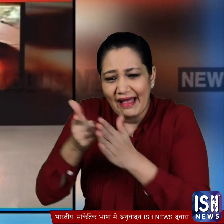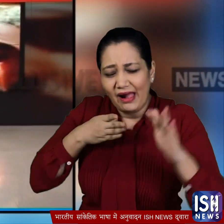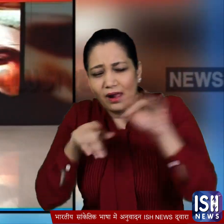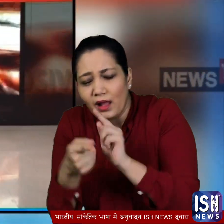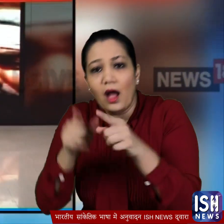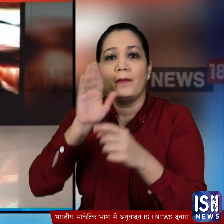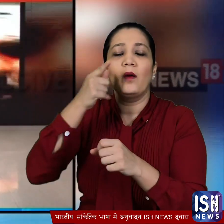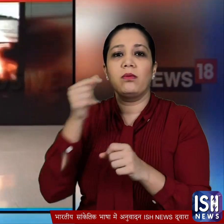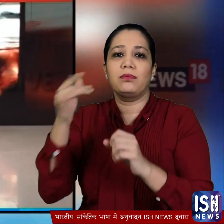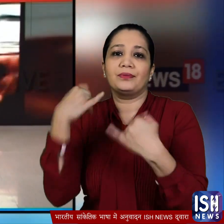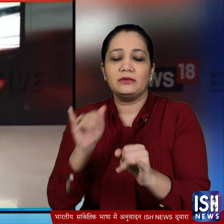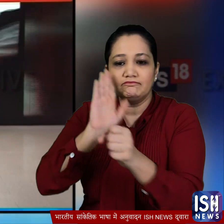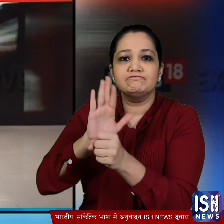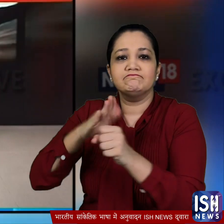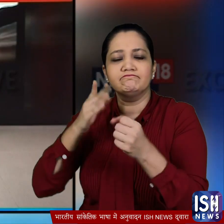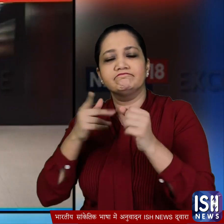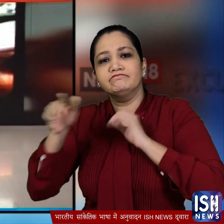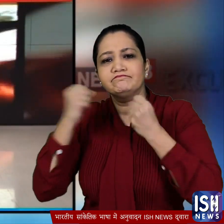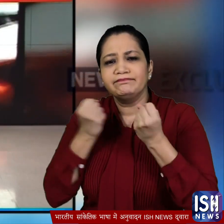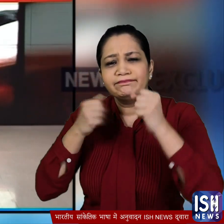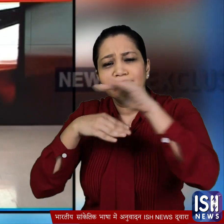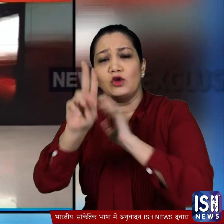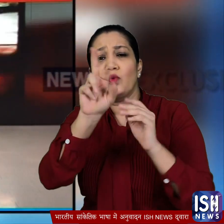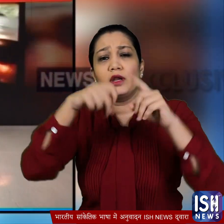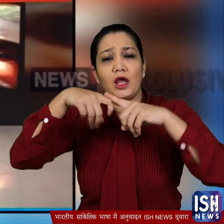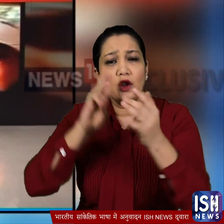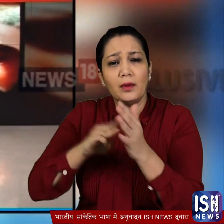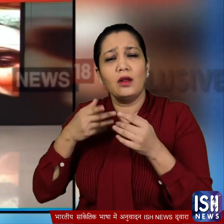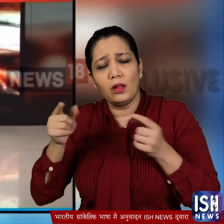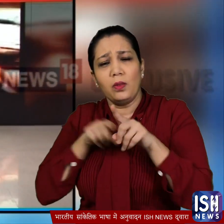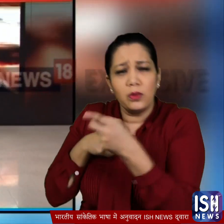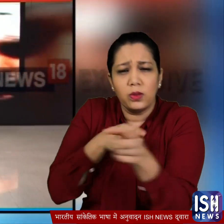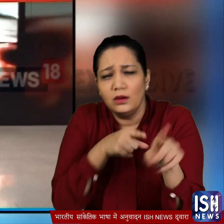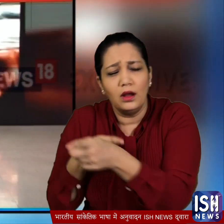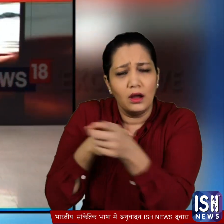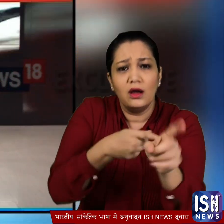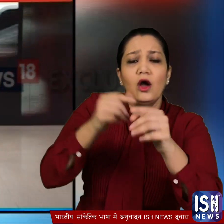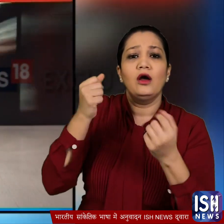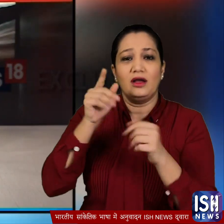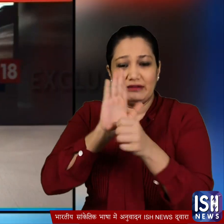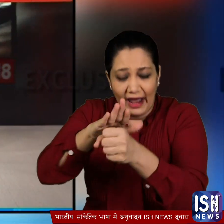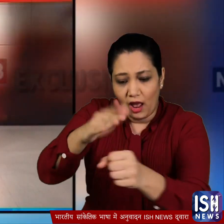ट्रेक्टर पर सवार होकर ही भाग निकला लगबग 20 किलो मीटर तक 20 सड़क पर चोर पुलिस का खेल चला मगर आखिरकार